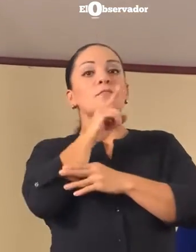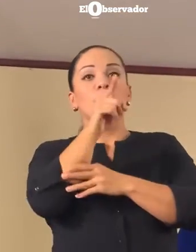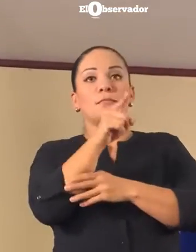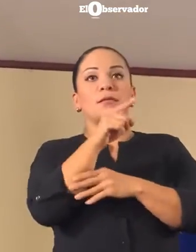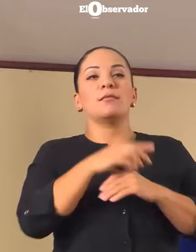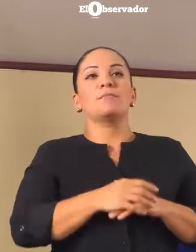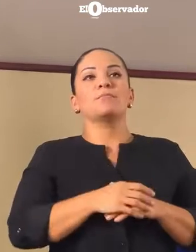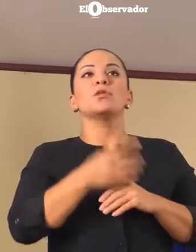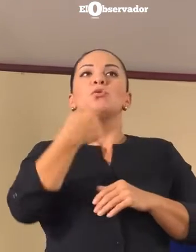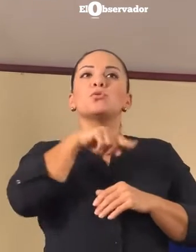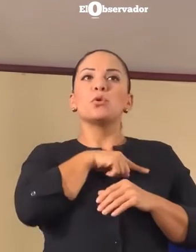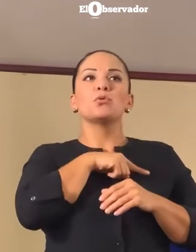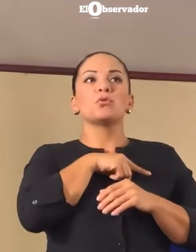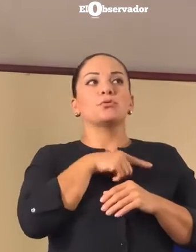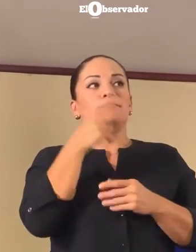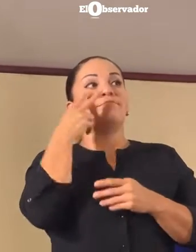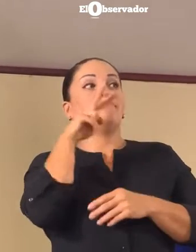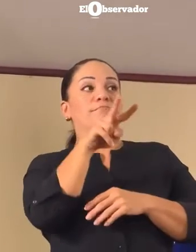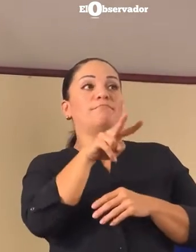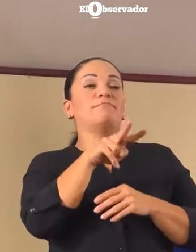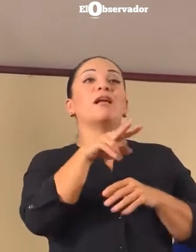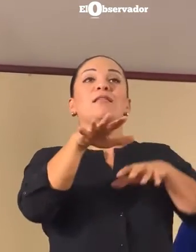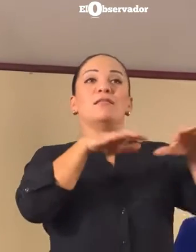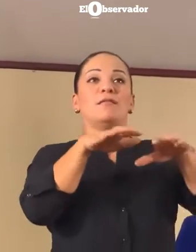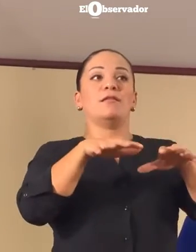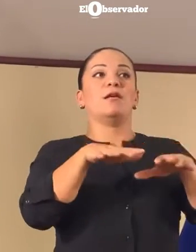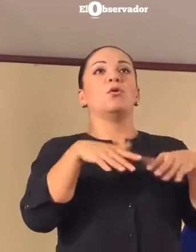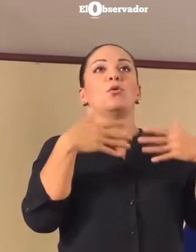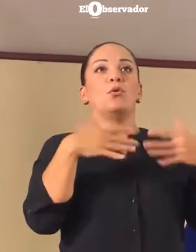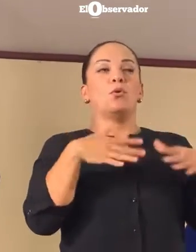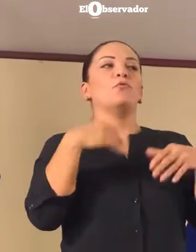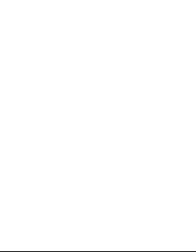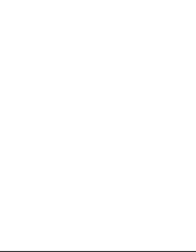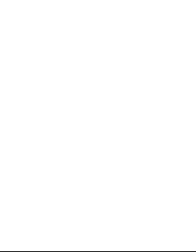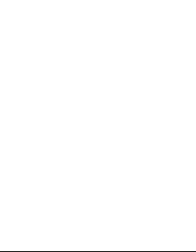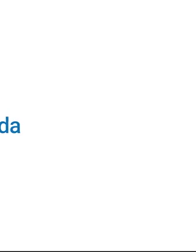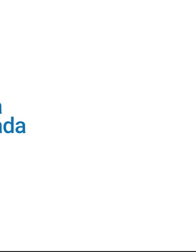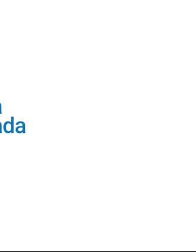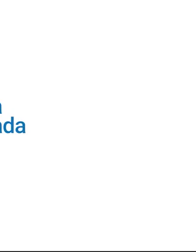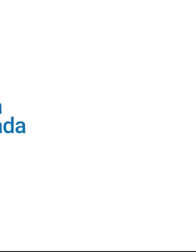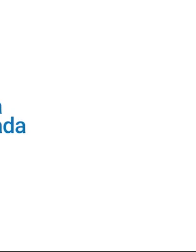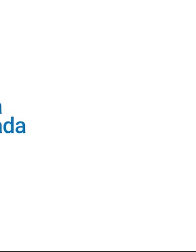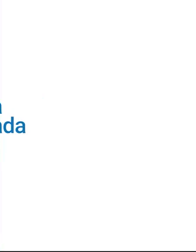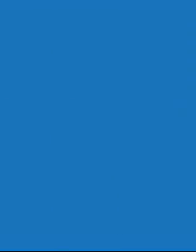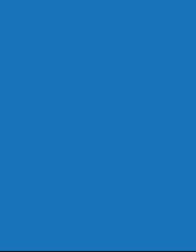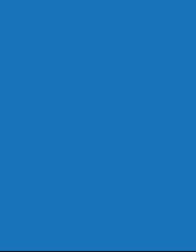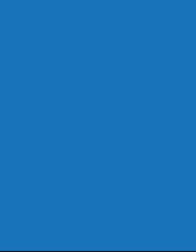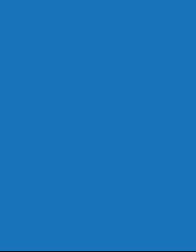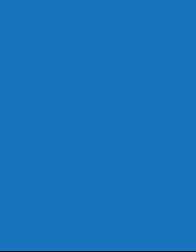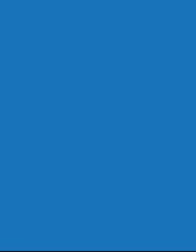porque estamos pronosticando que se va a tener más grande de los sábados de los sábados. ¡Gracias!